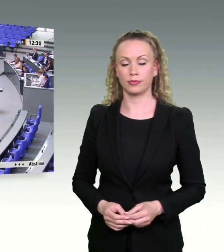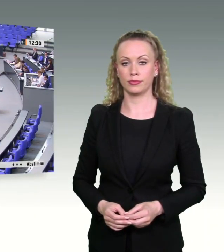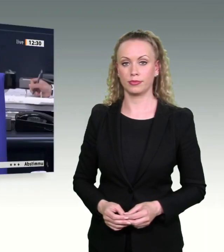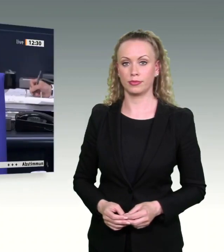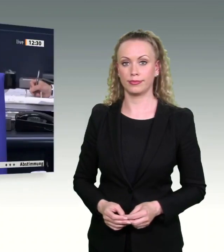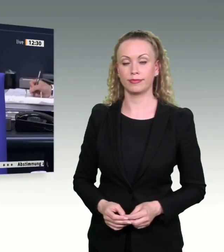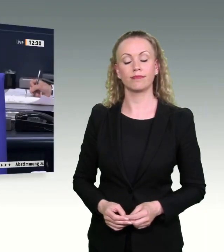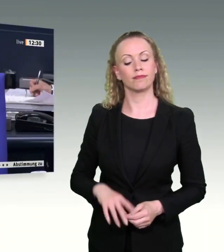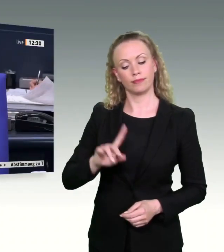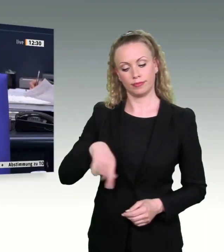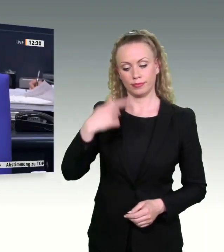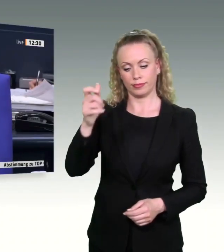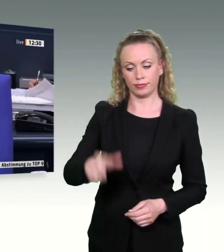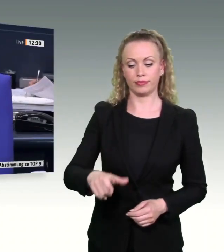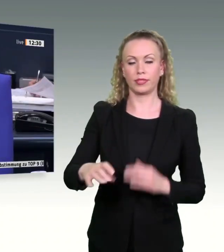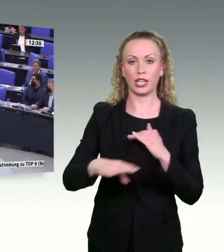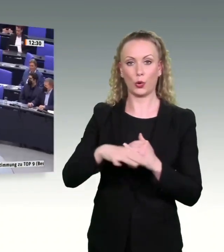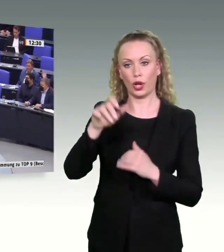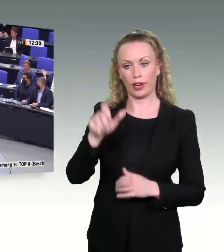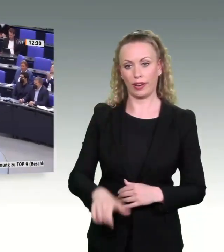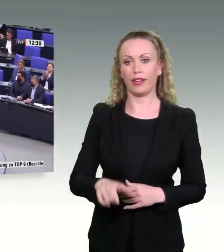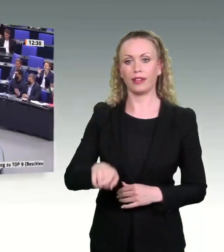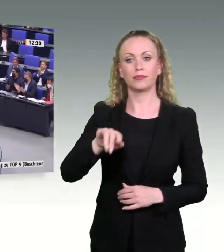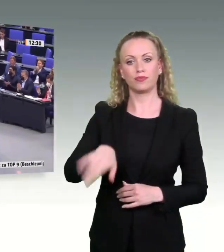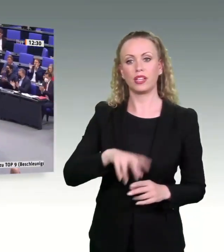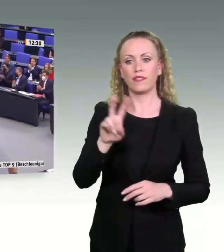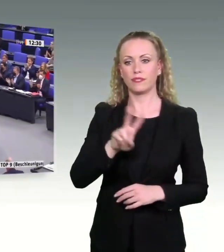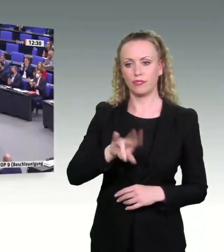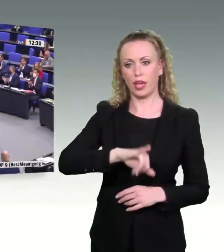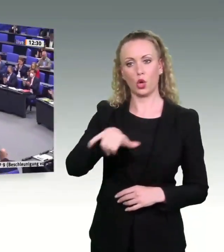Der Kollege Johannes Schätzl hat nun für die SPD das Wort.